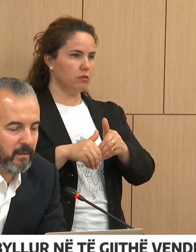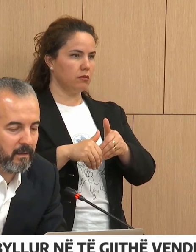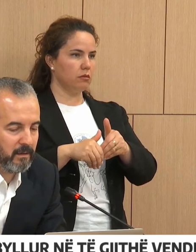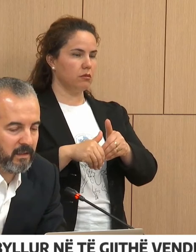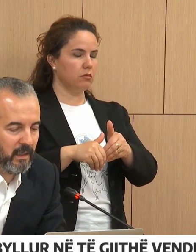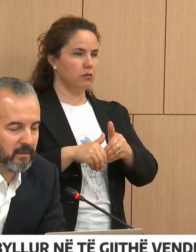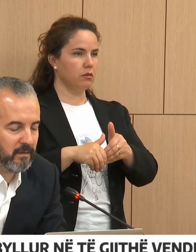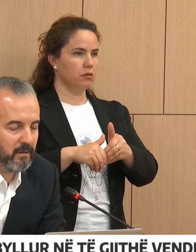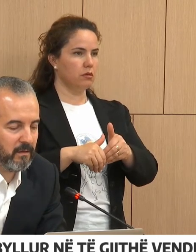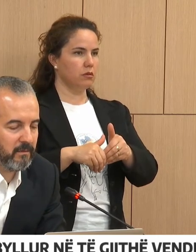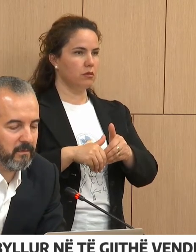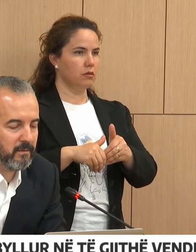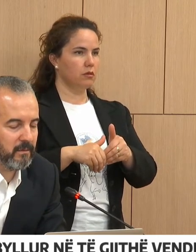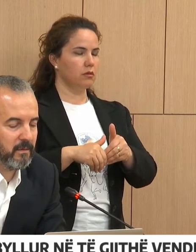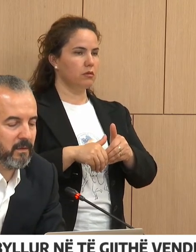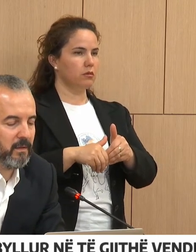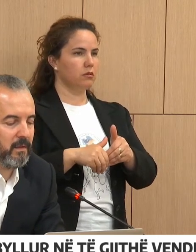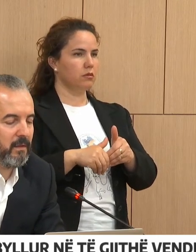në të cilat